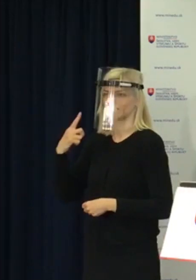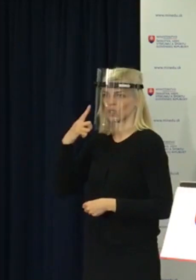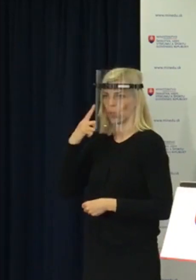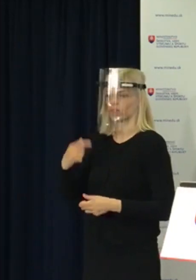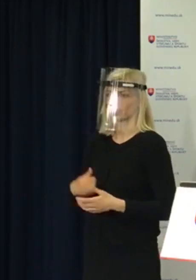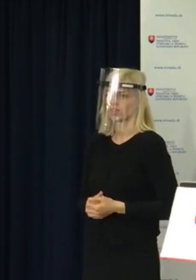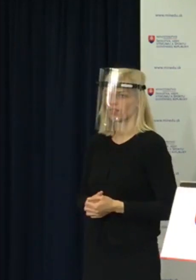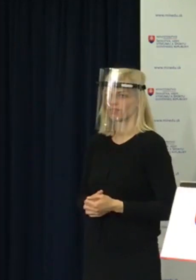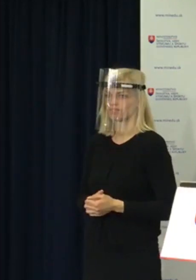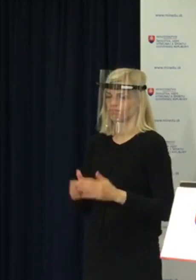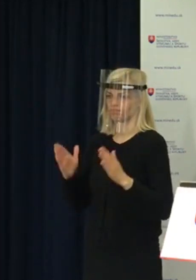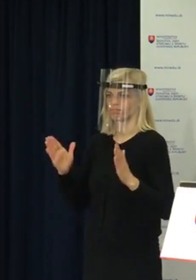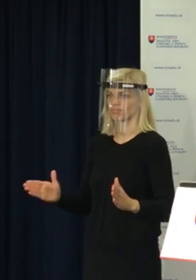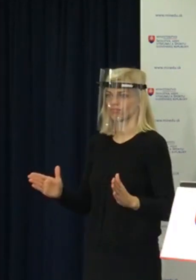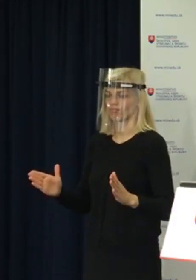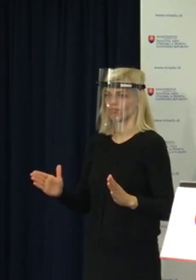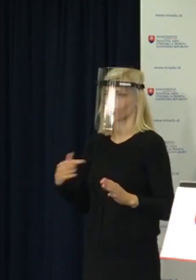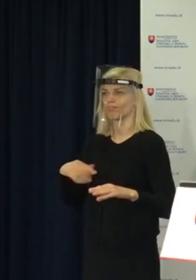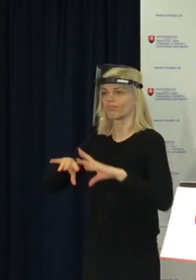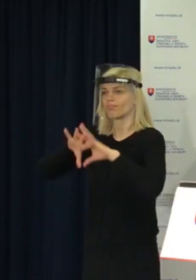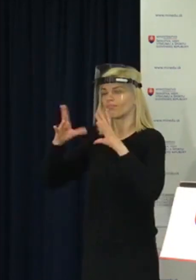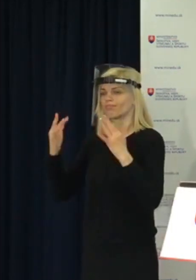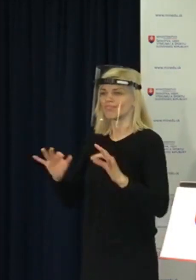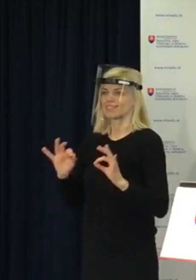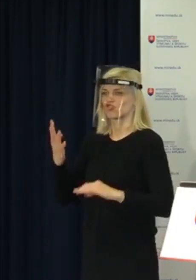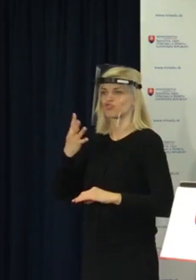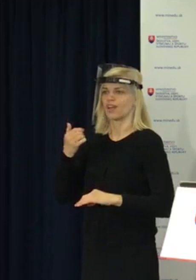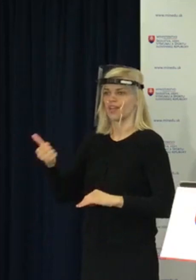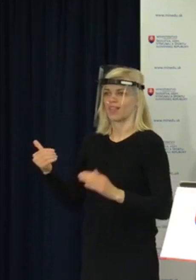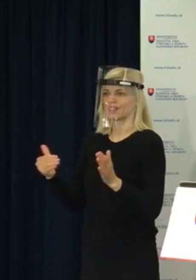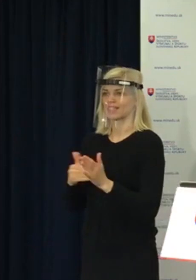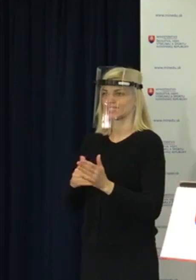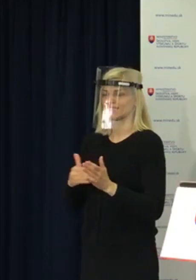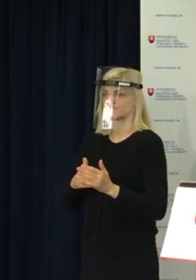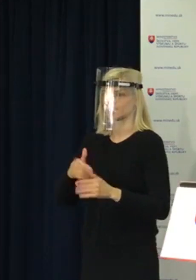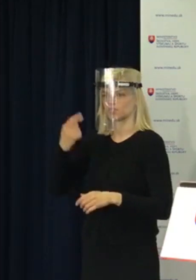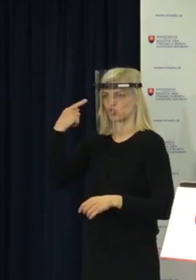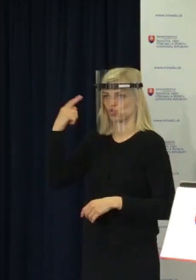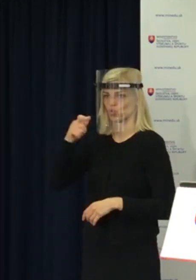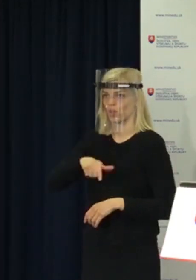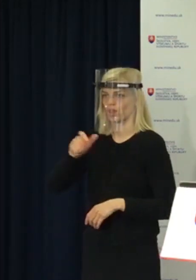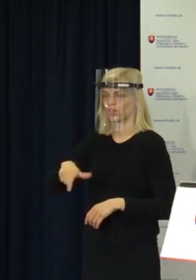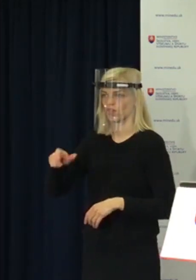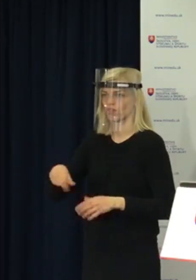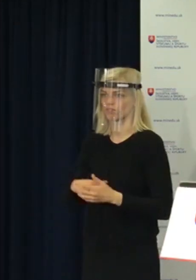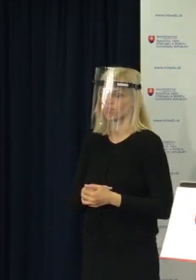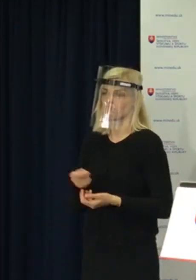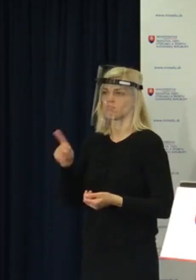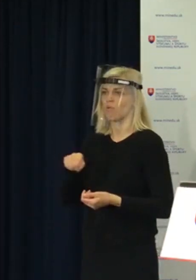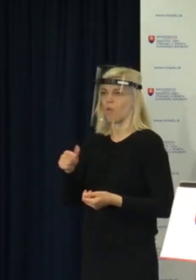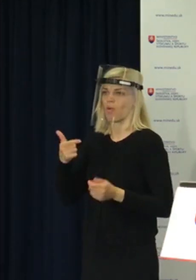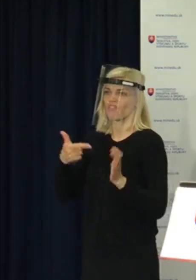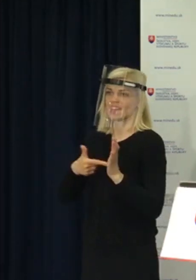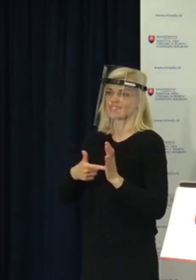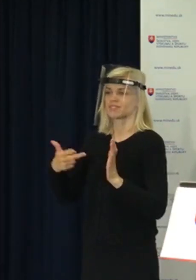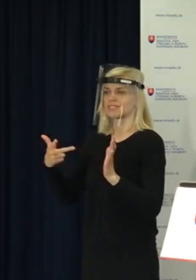odhadujeme z toho objemu študentov 41 tisíc, niekde okolo 2 až 3 tisíc študentov, ale naozaj je to